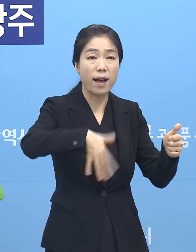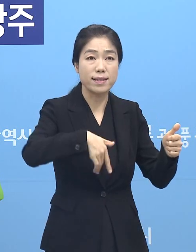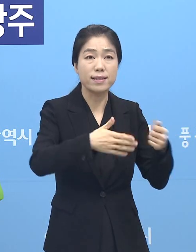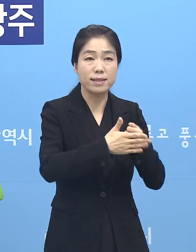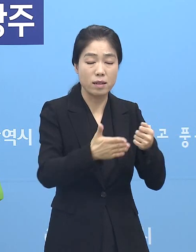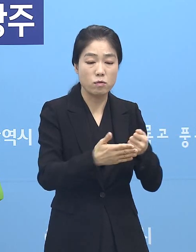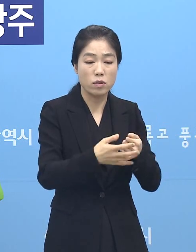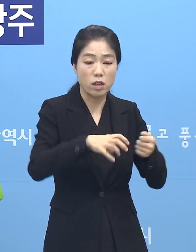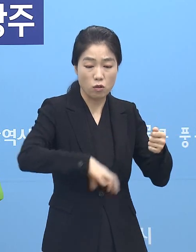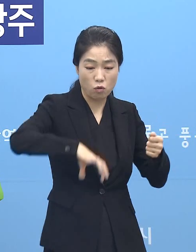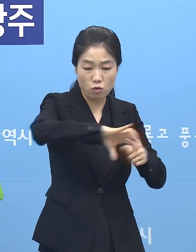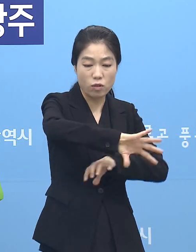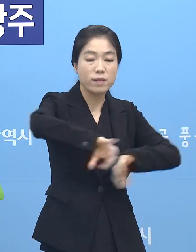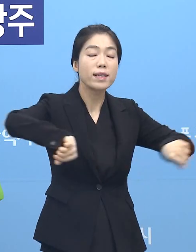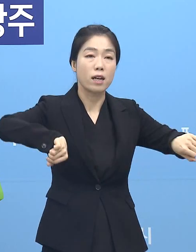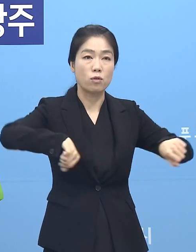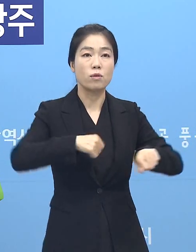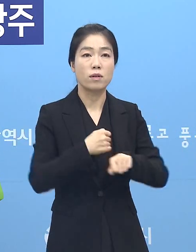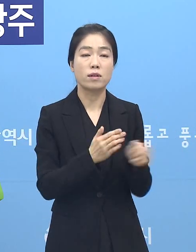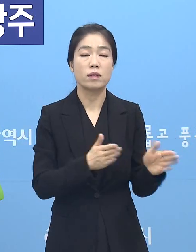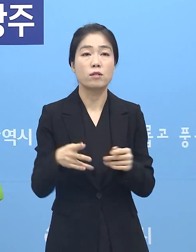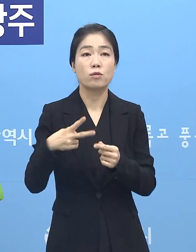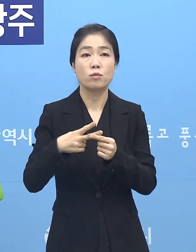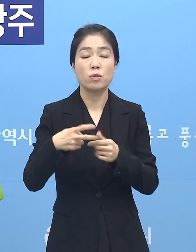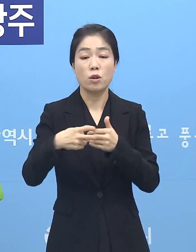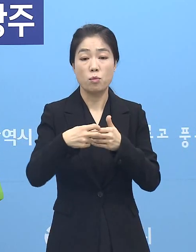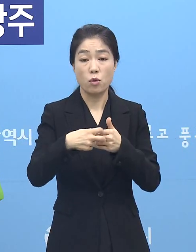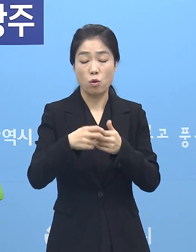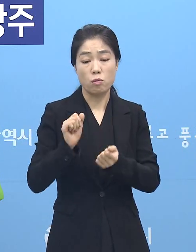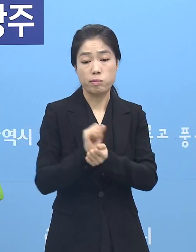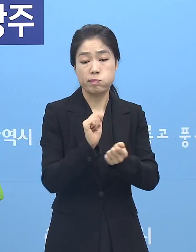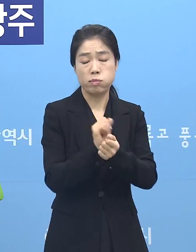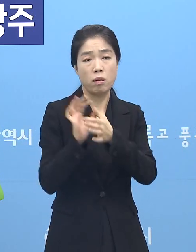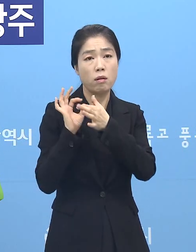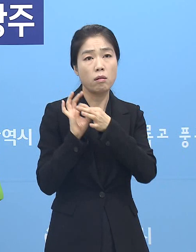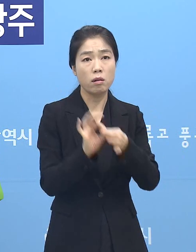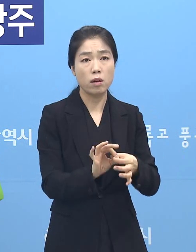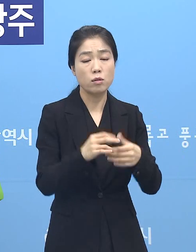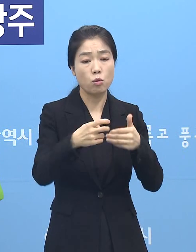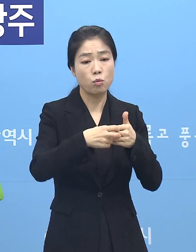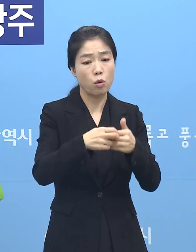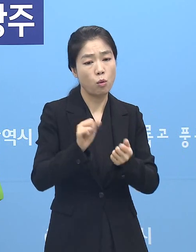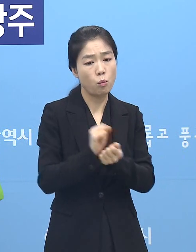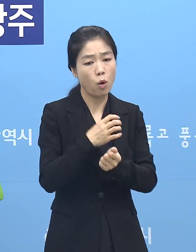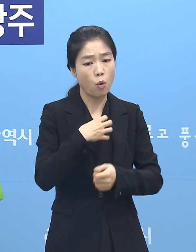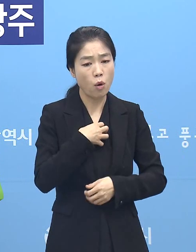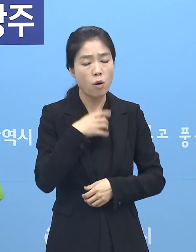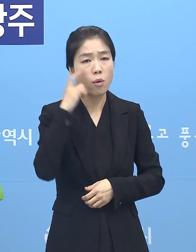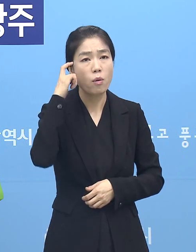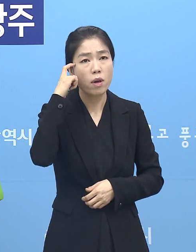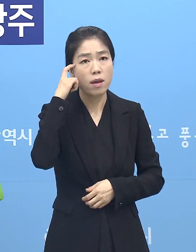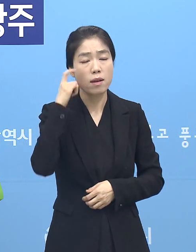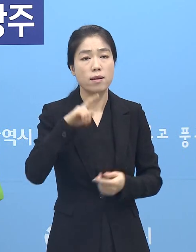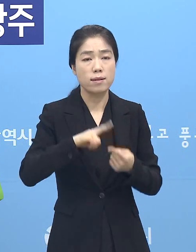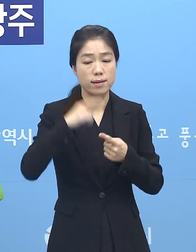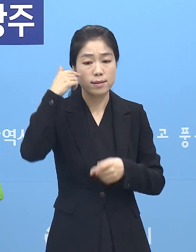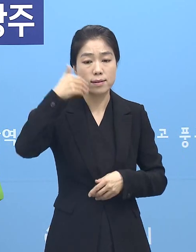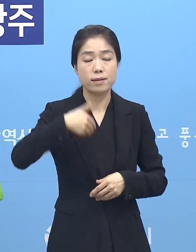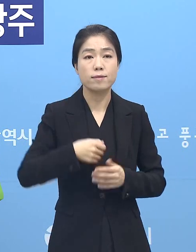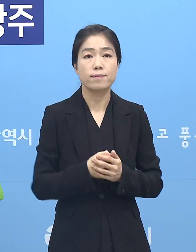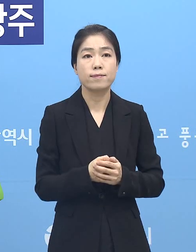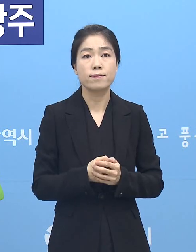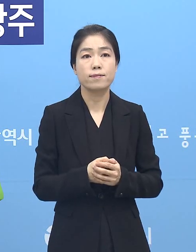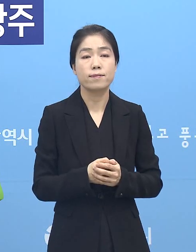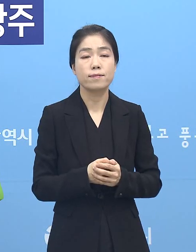분리한 상태입니다. 두 번째로 병원 감염이 잇따르고 있는데 병원이 감염에 취약한 이유를 질문 주셨습니다.